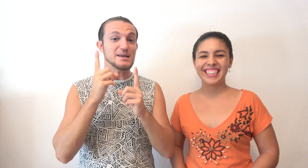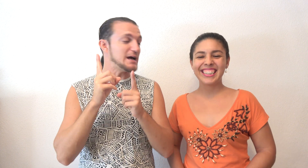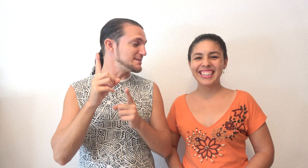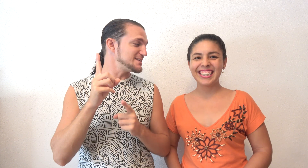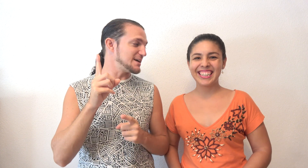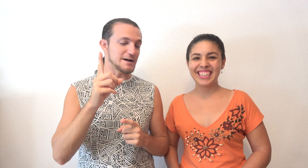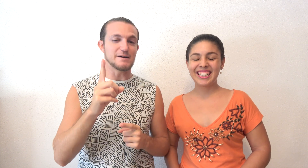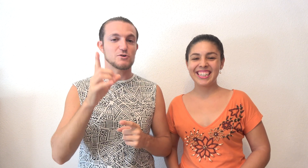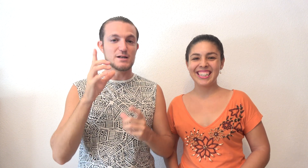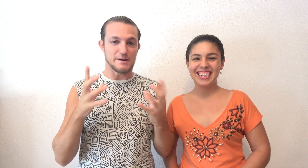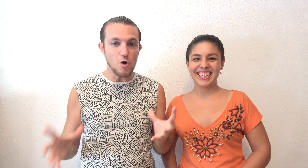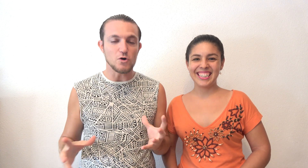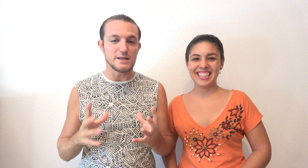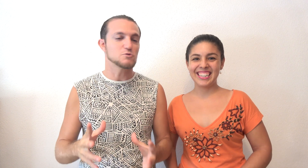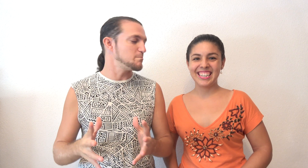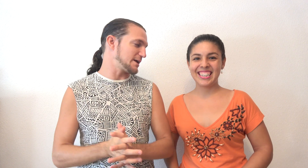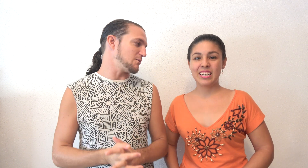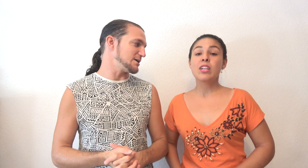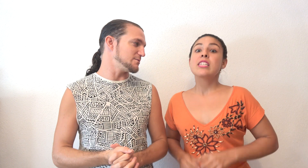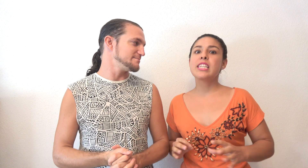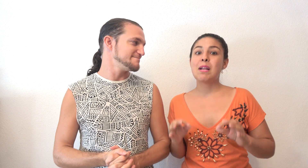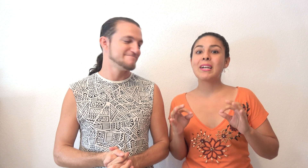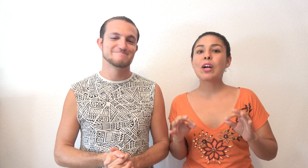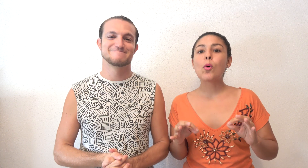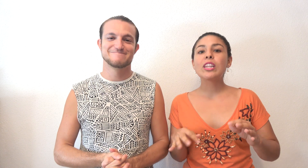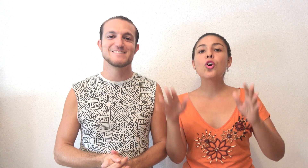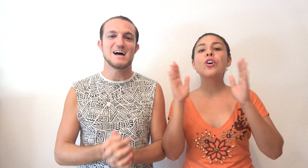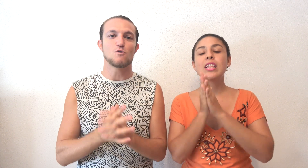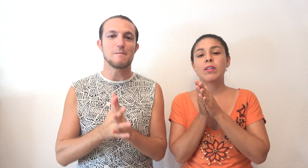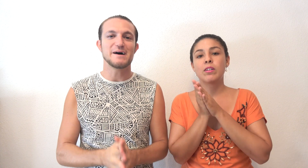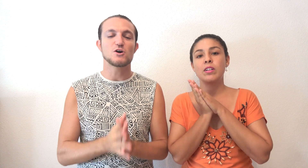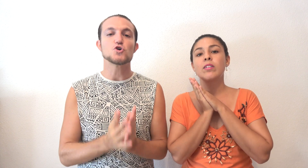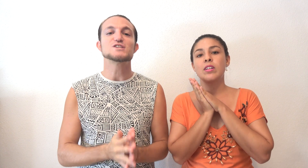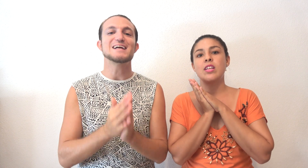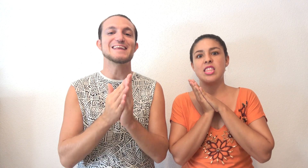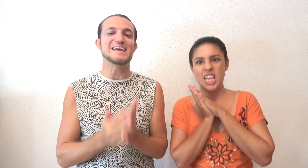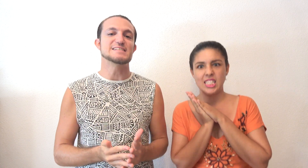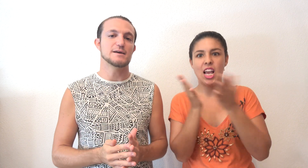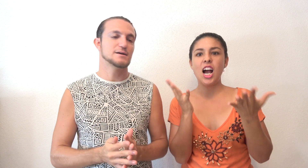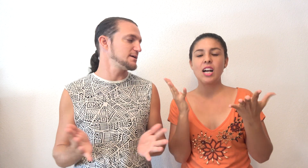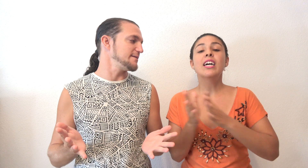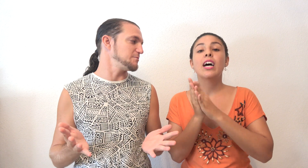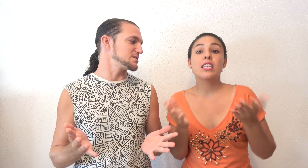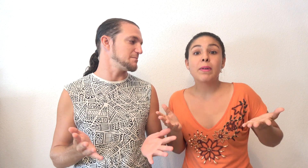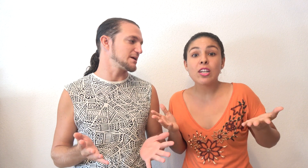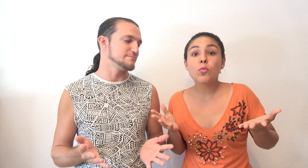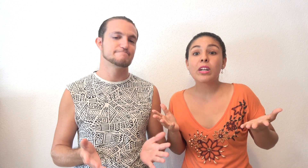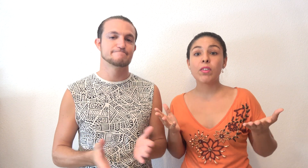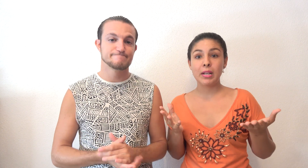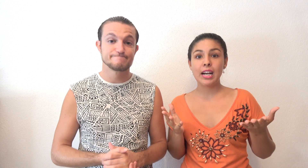Y antes de acabar con el remojo, tenemos un parque acuático. Sí, el parque acuático. Acuapar Costa Teguise. ¿Qué decimos? Este parque es un parque familiar,